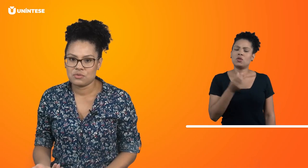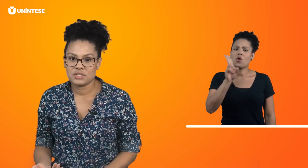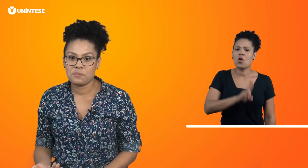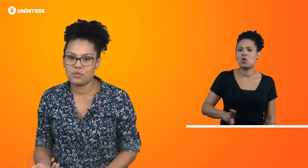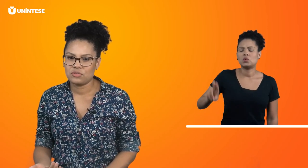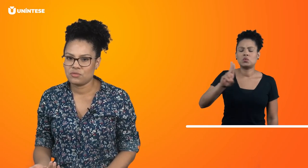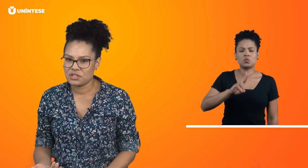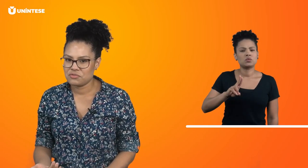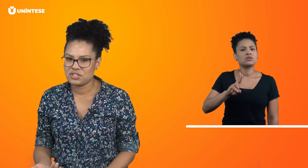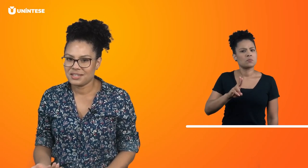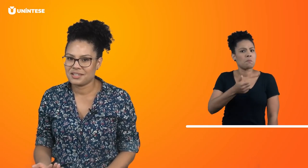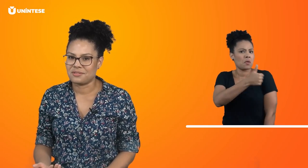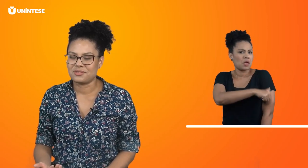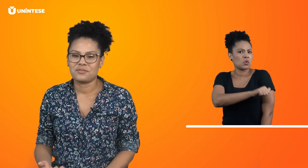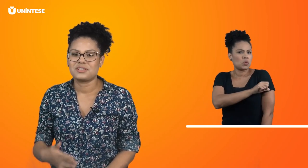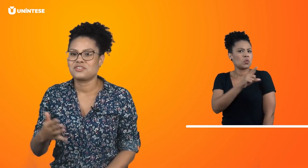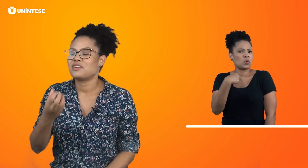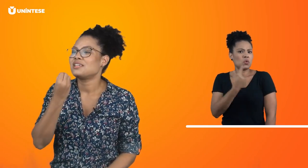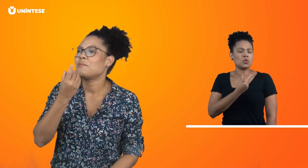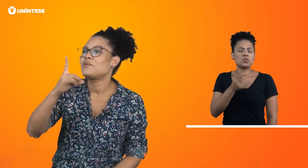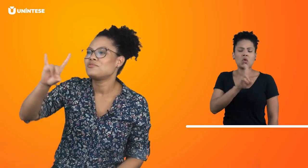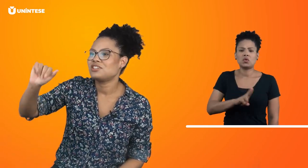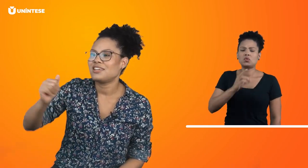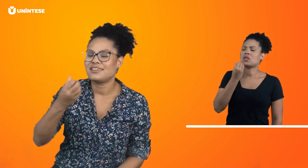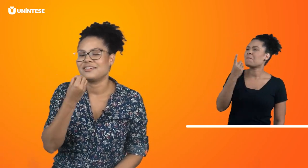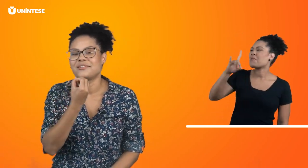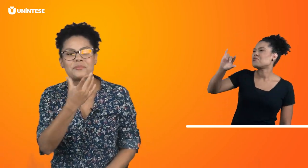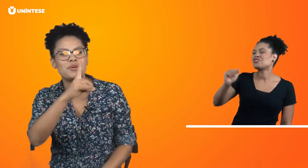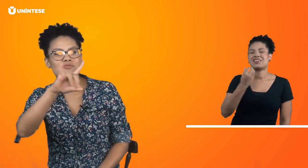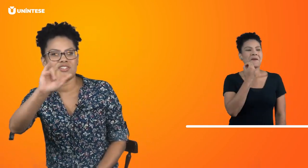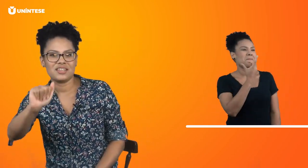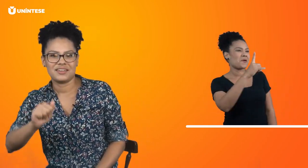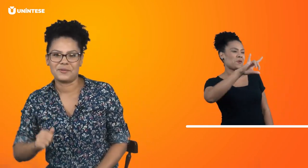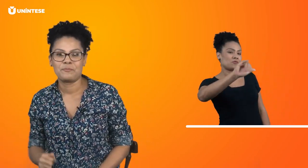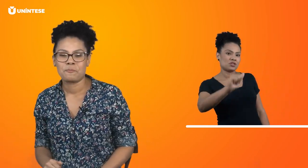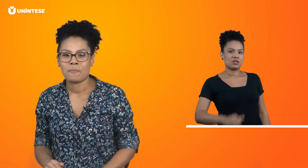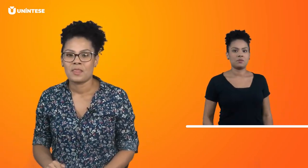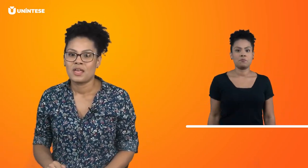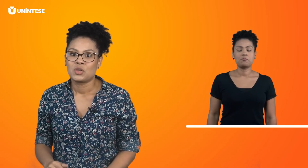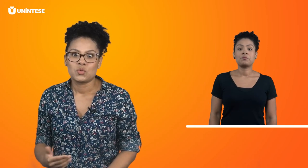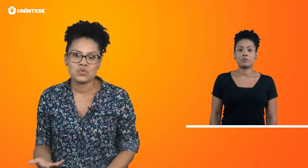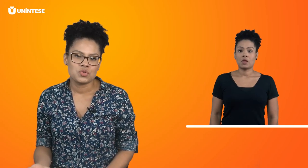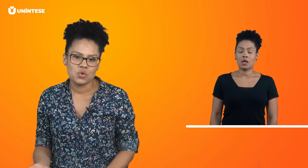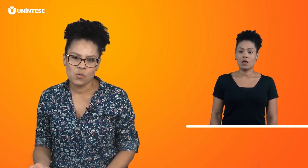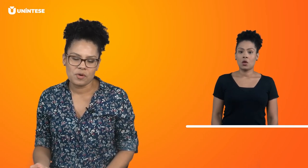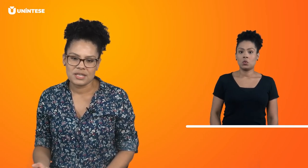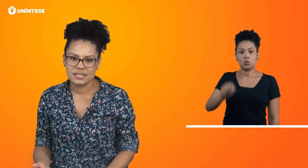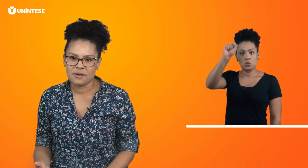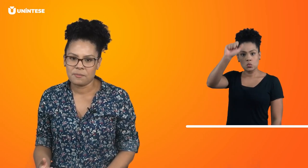usa muito no Rio de Janeiro. Então, a gente faz, ah, bom dia, bom dia. No sul, por exemplo,